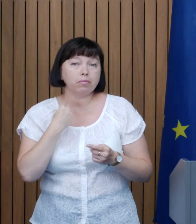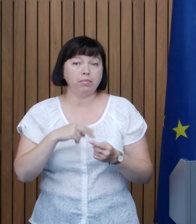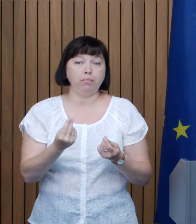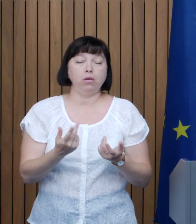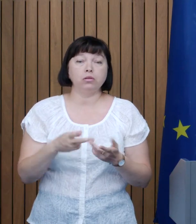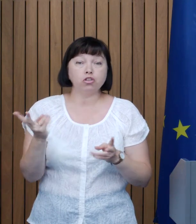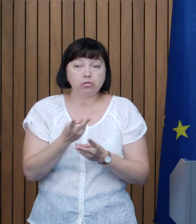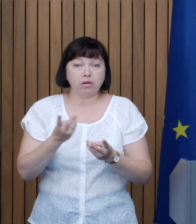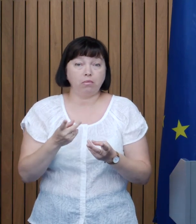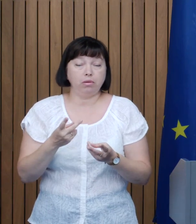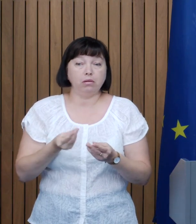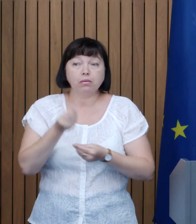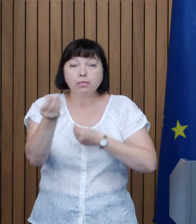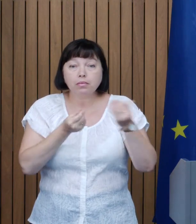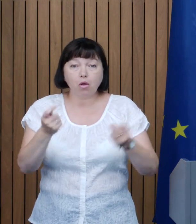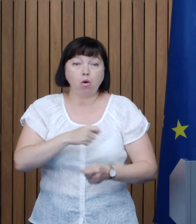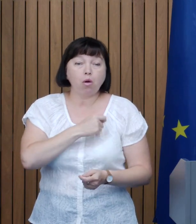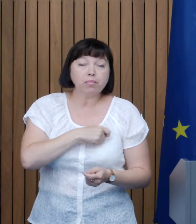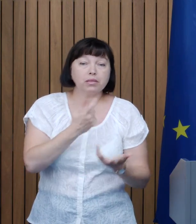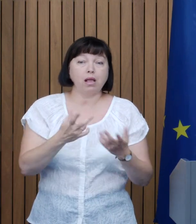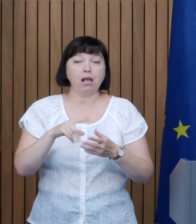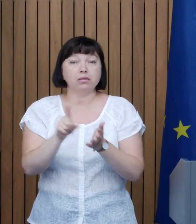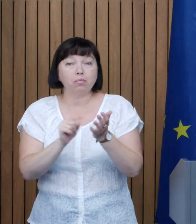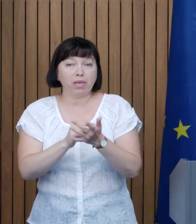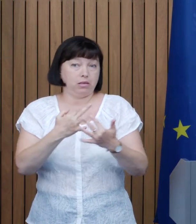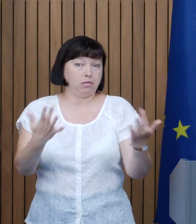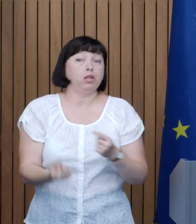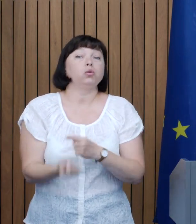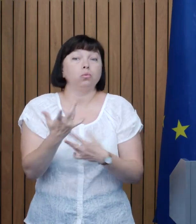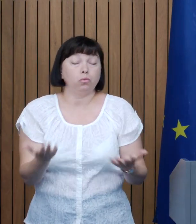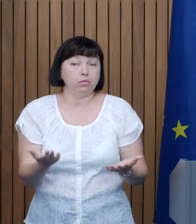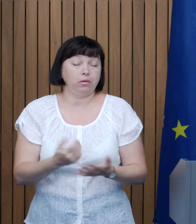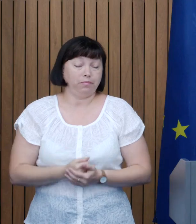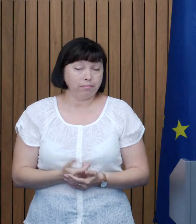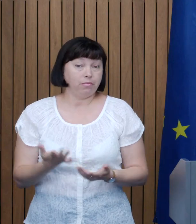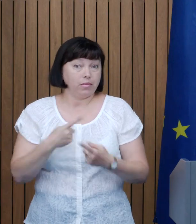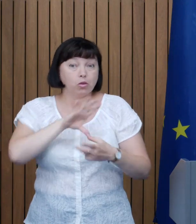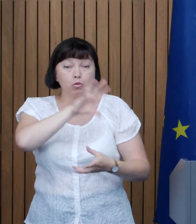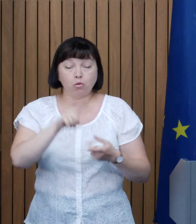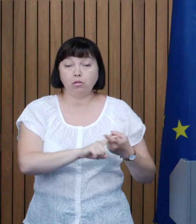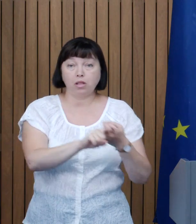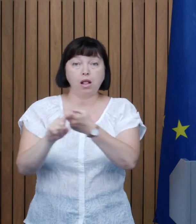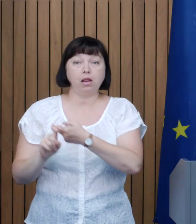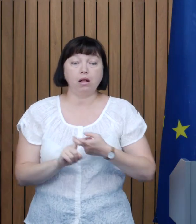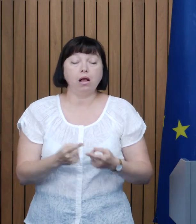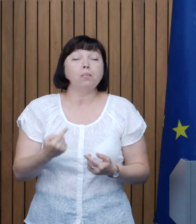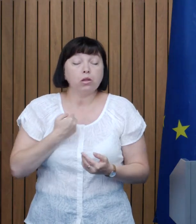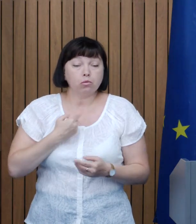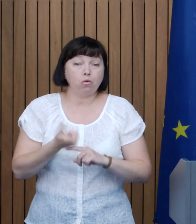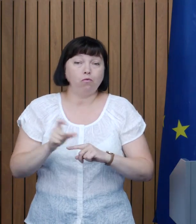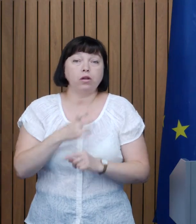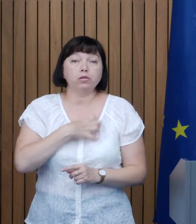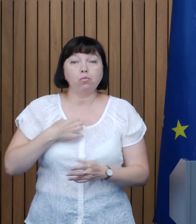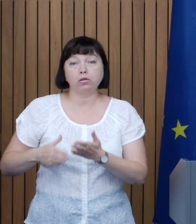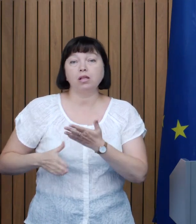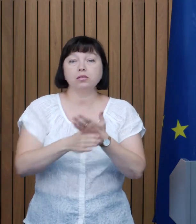trebuie să achite compensanțe, indemnizație și așa mai departe Deci pentru noi este foarte important ca